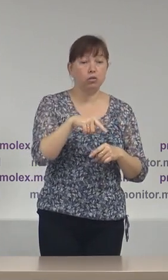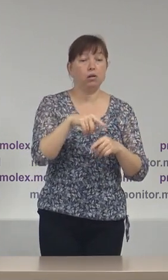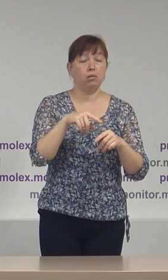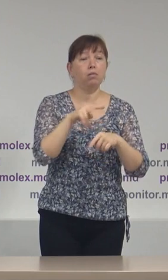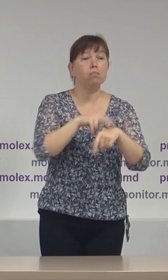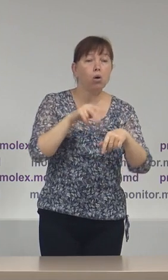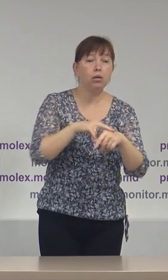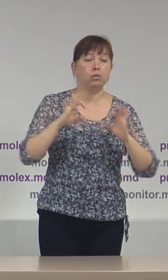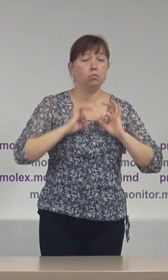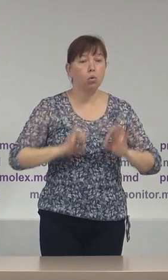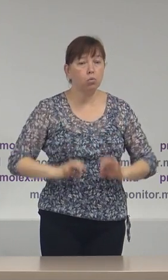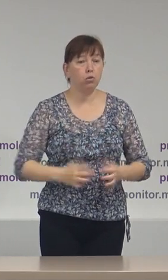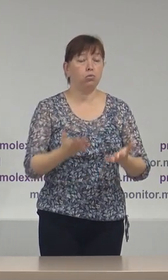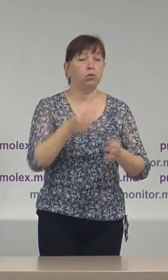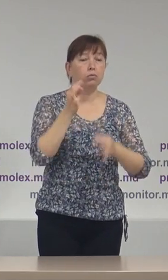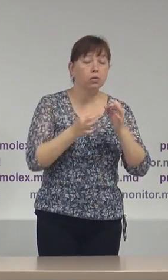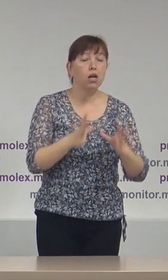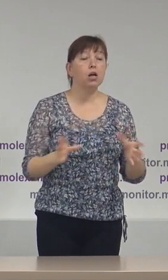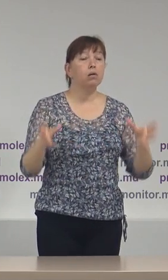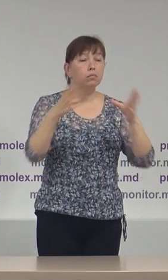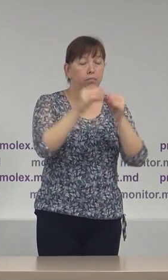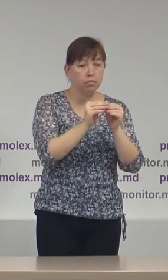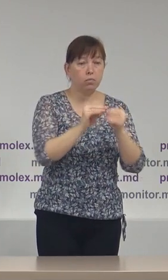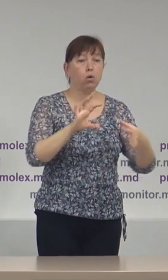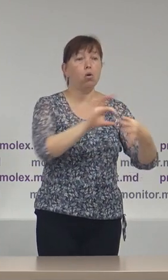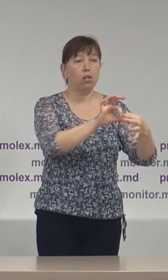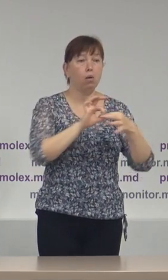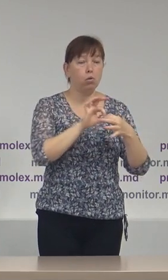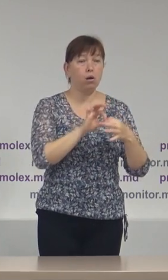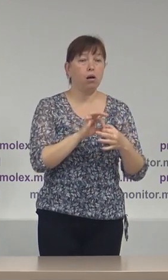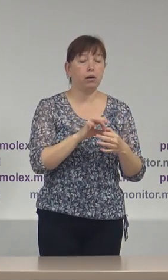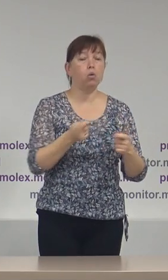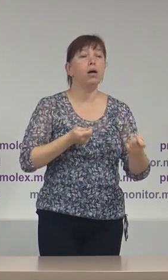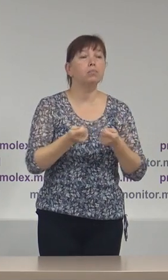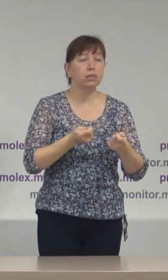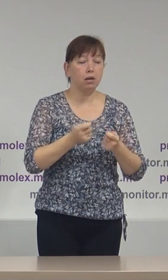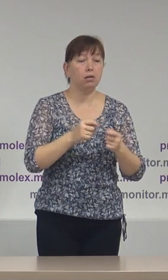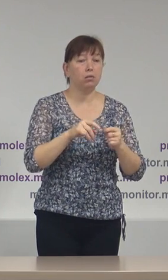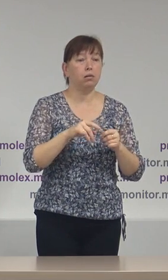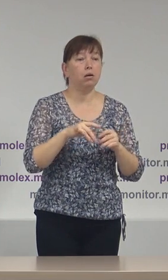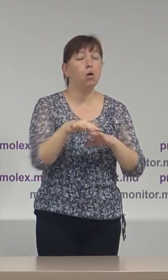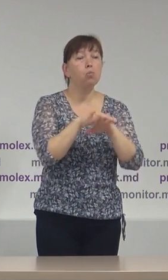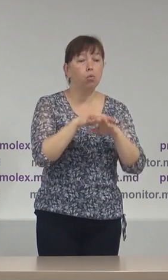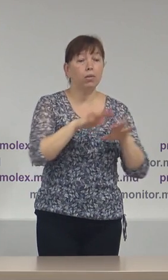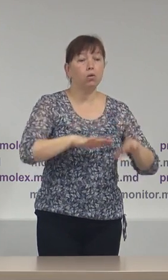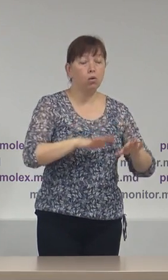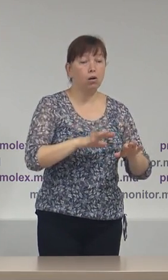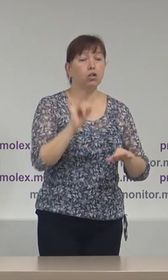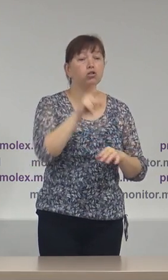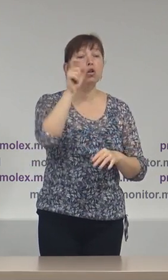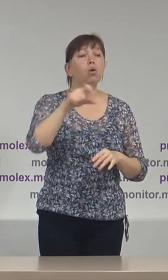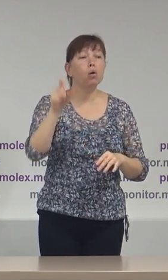de drept în colaborare cu administrația publică locală și locuitorii din aceste